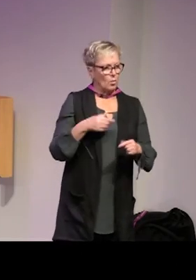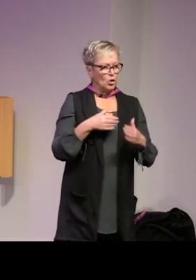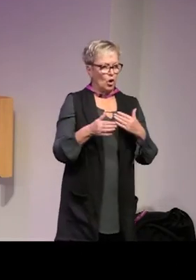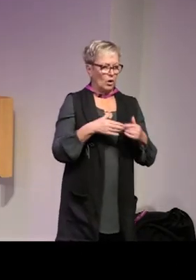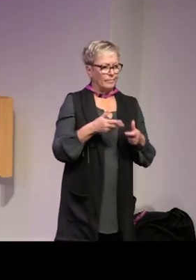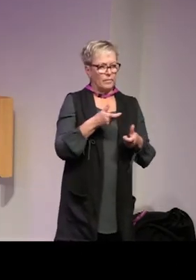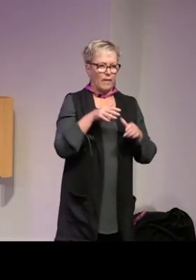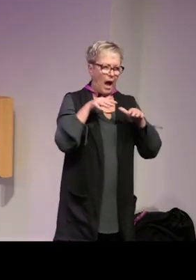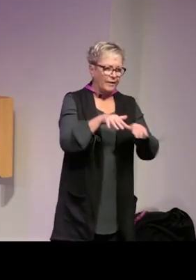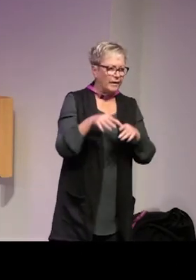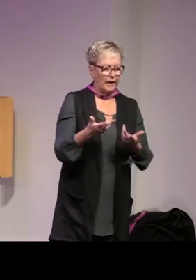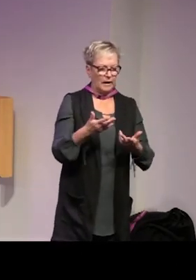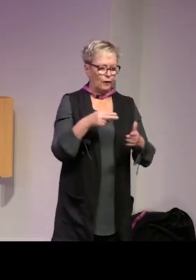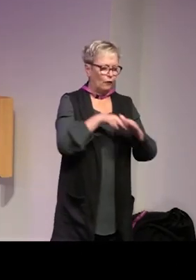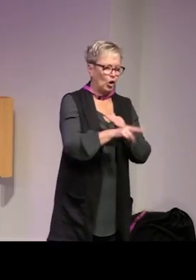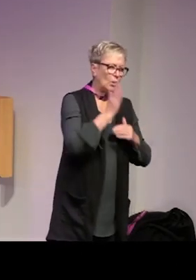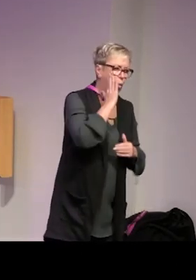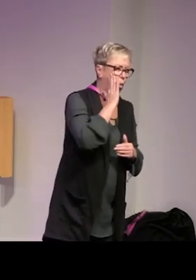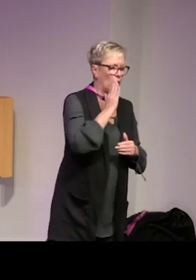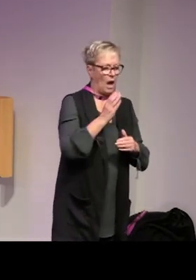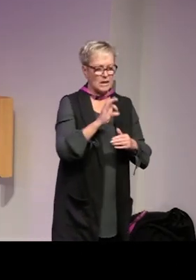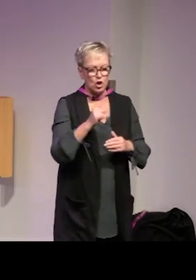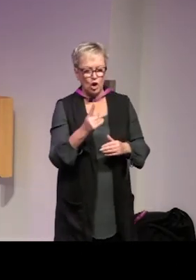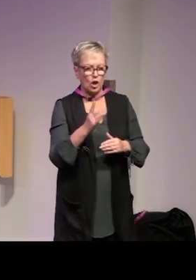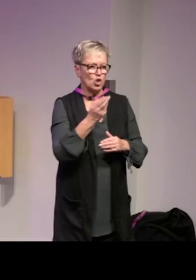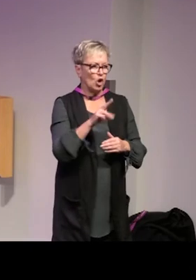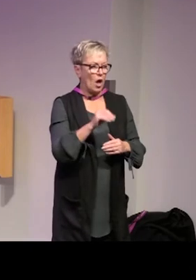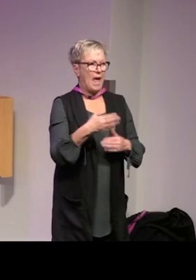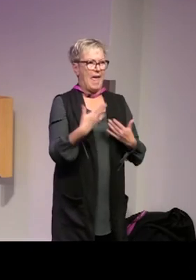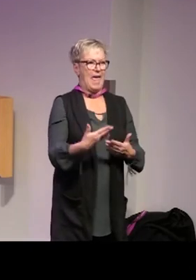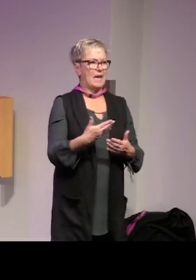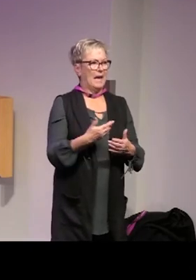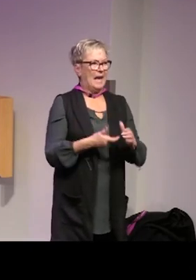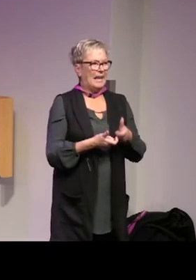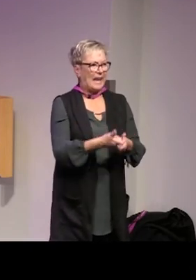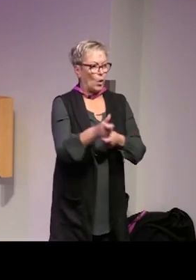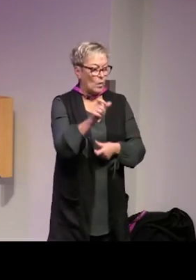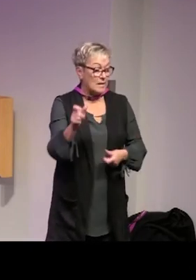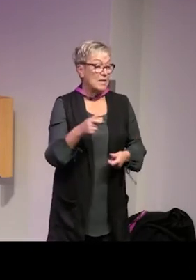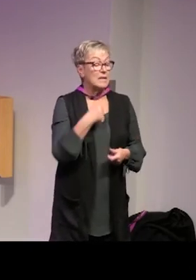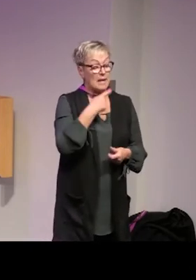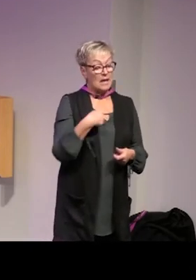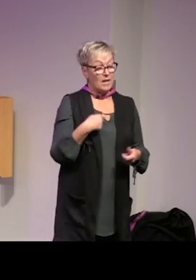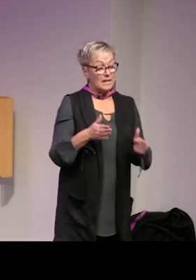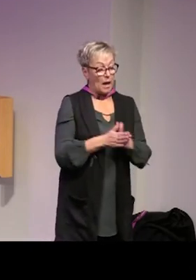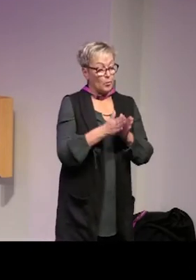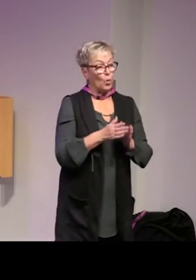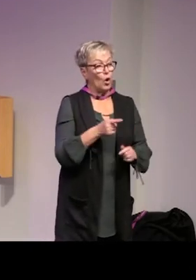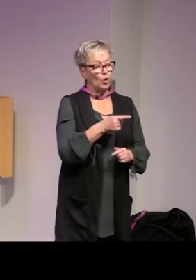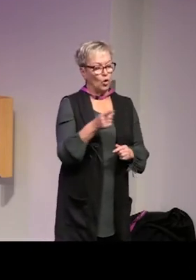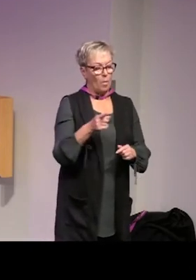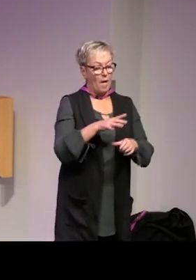alla de som begår attentaten mot flyktingboende moskéer och synagoger är terrorister så säger vi